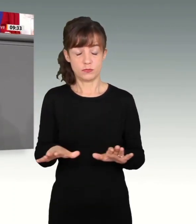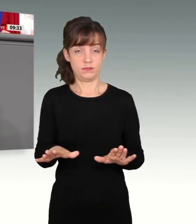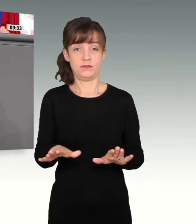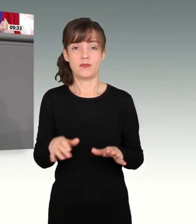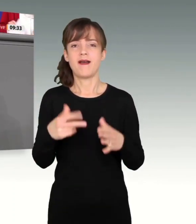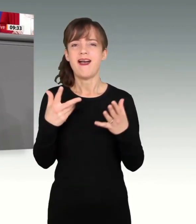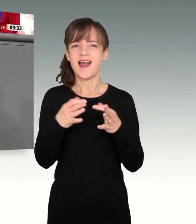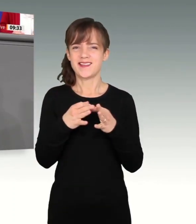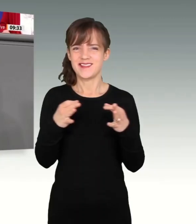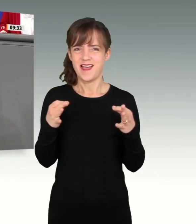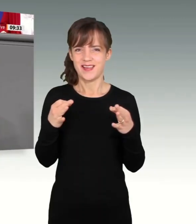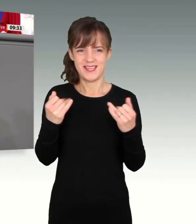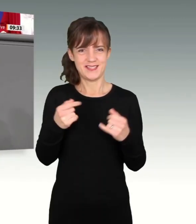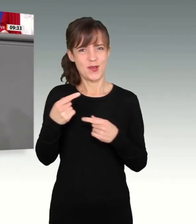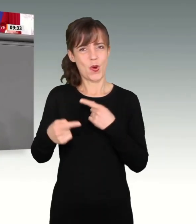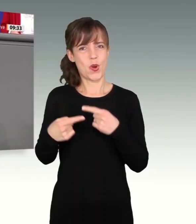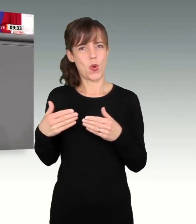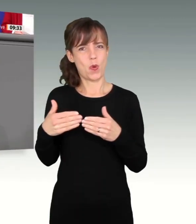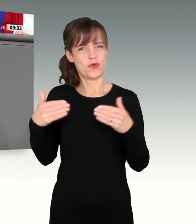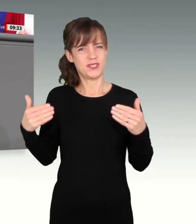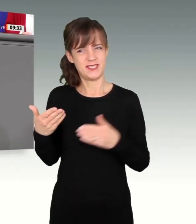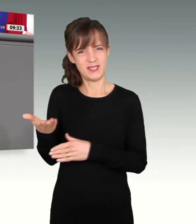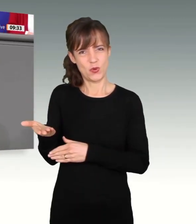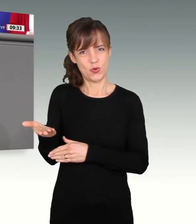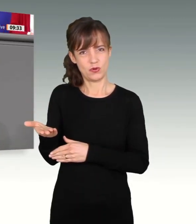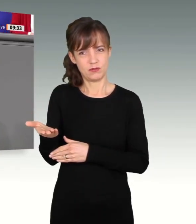Tage in der Opposition ausmachen? Auch das ist erstaunlich.